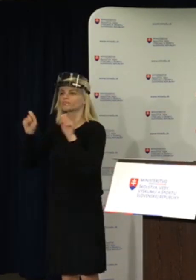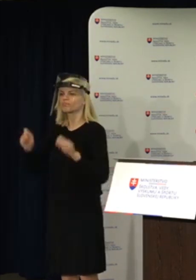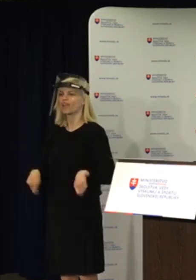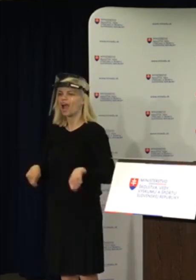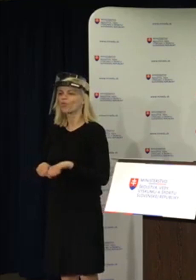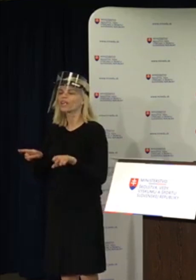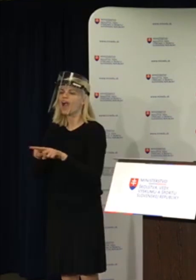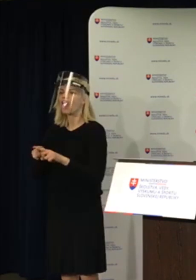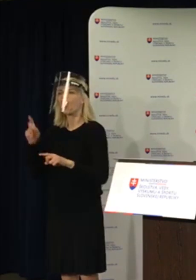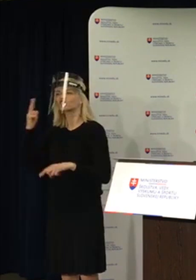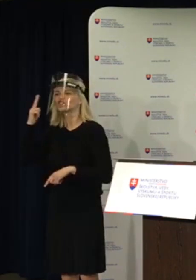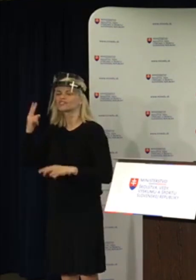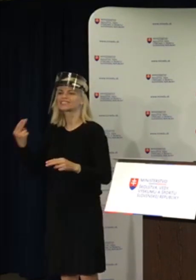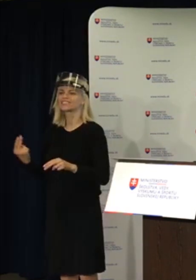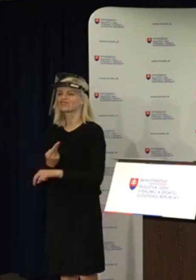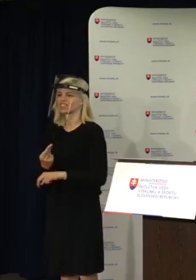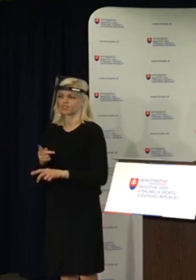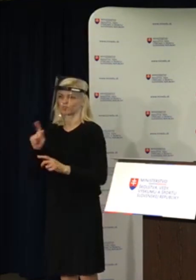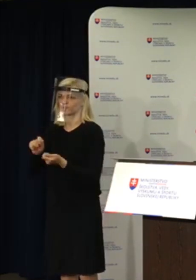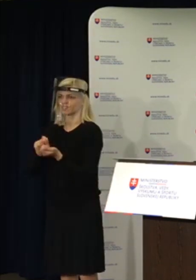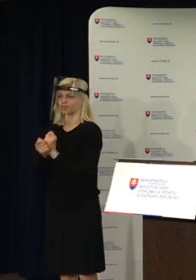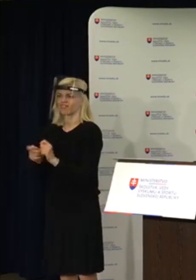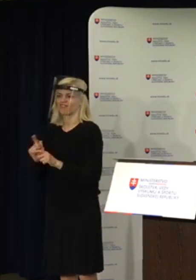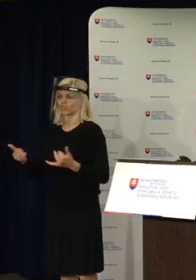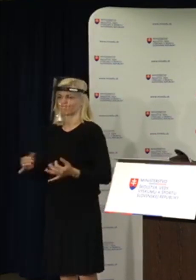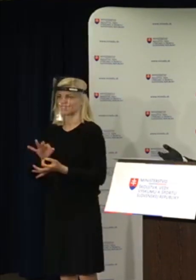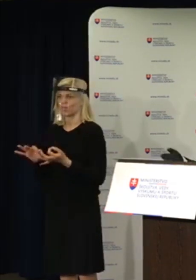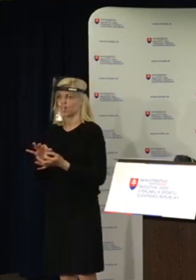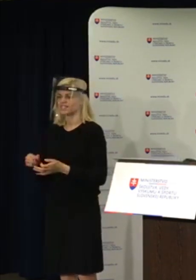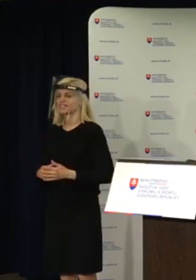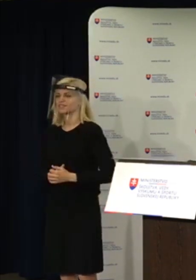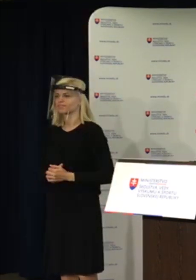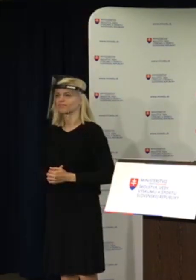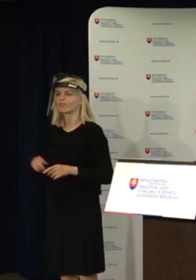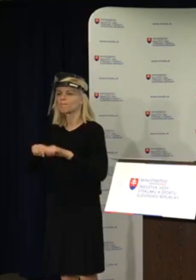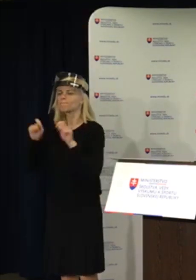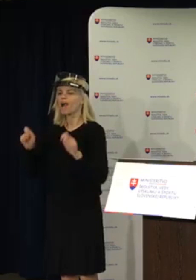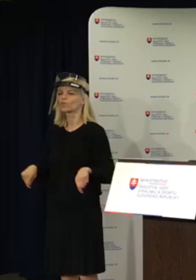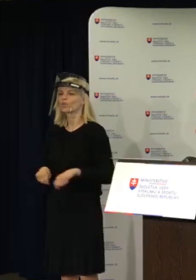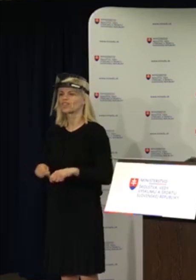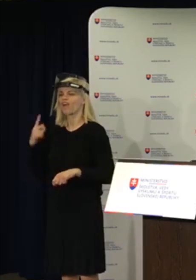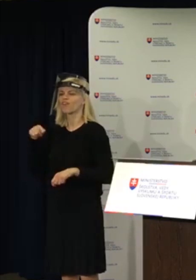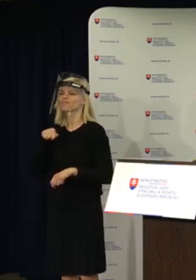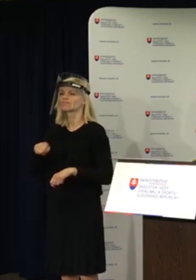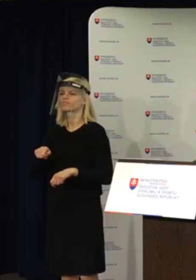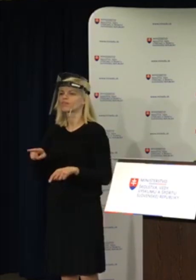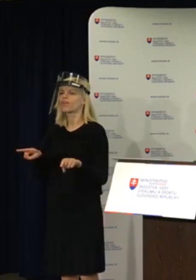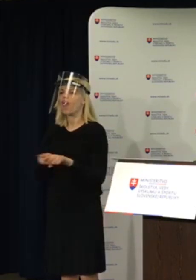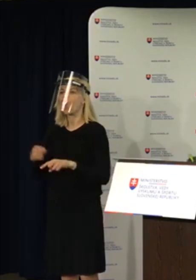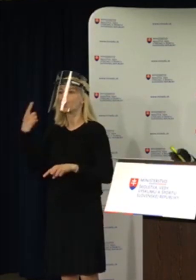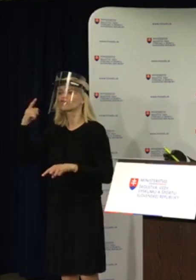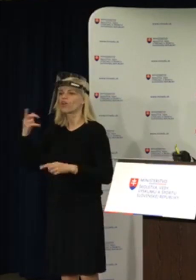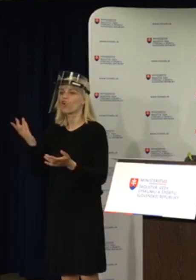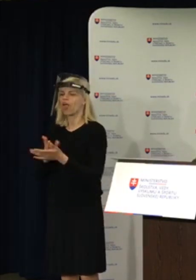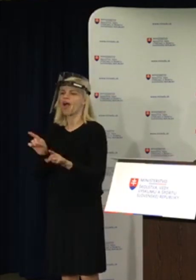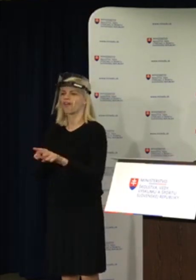musieť trochu zmeniť, pretože situácia nás k tomu nutí. Ja viem, že maturita je vnímaná ako taká typická bodka za štúdiom